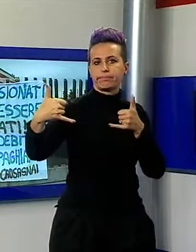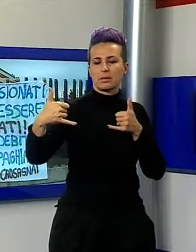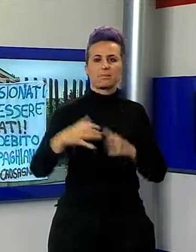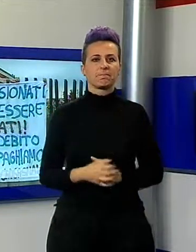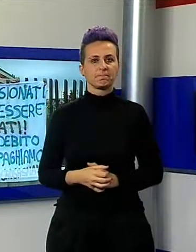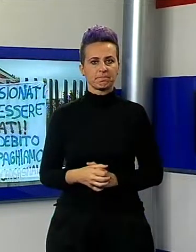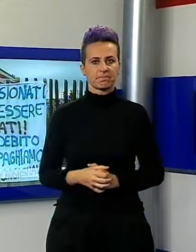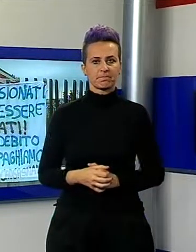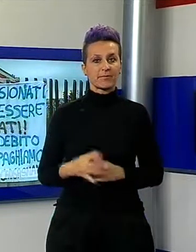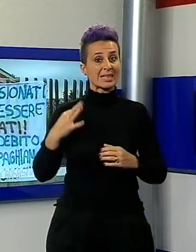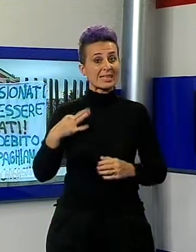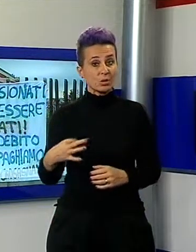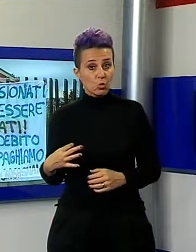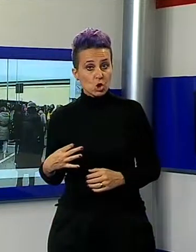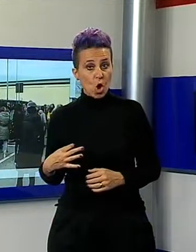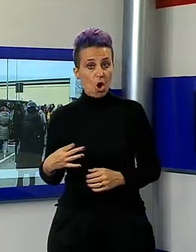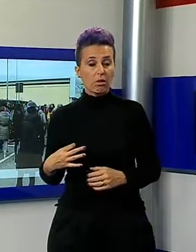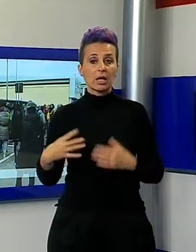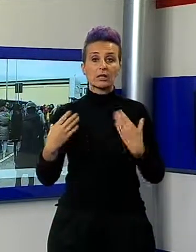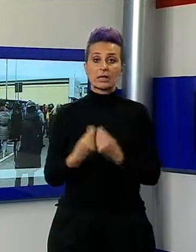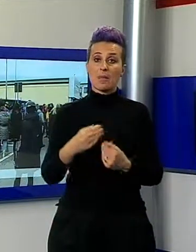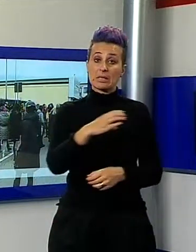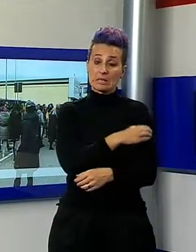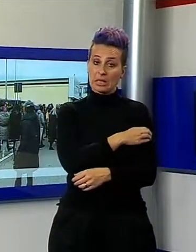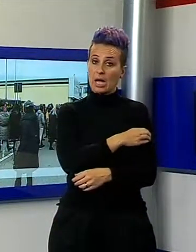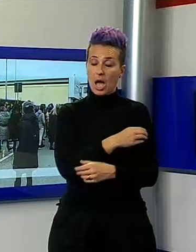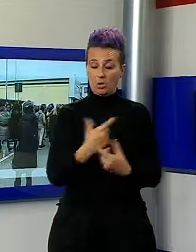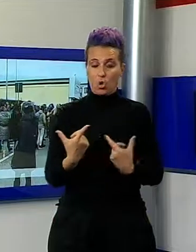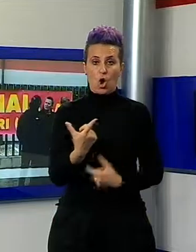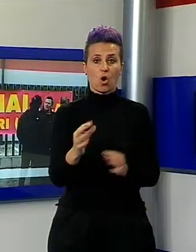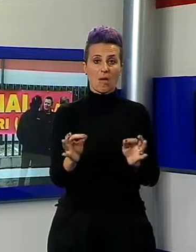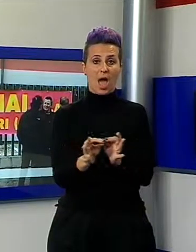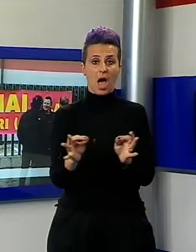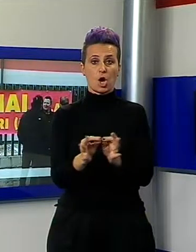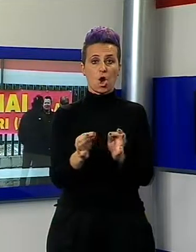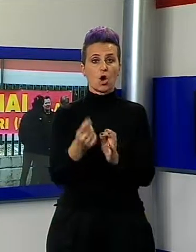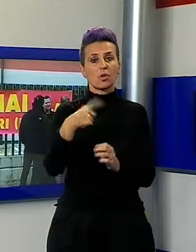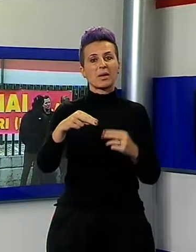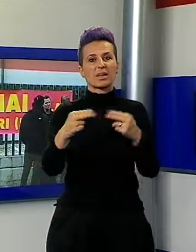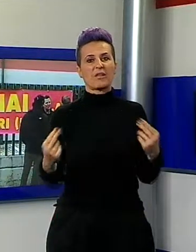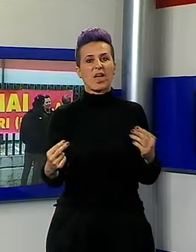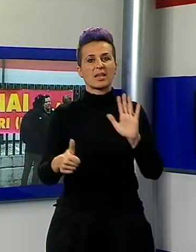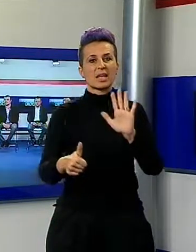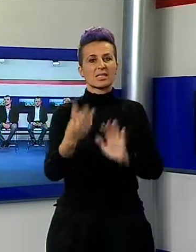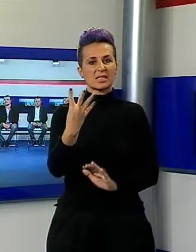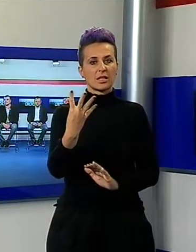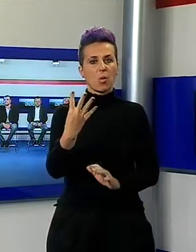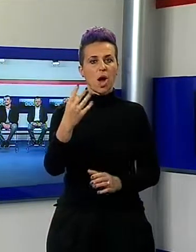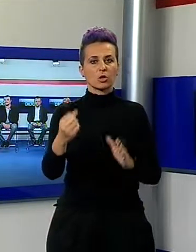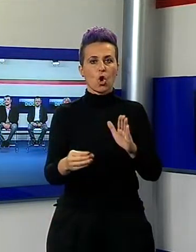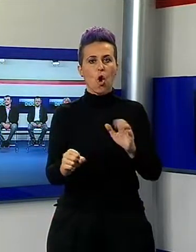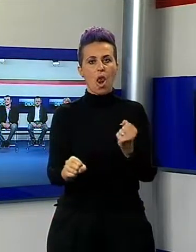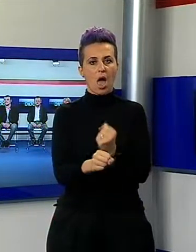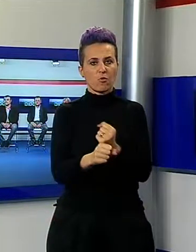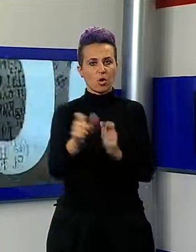Istituzioni e sindacati decisi a difendere 64 posti di lavoro a rischio alla SNAI di Porcari. Questa la volontà